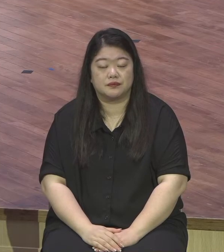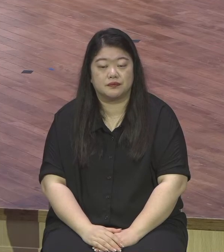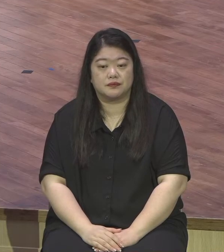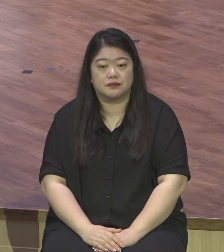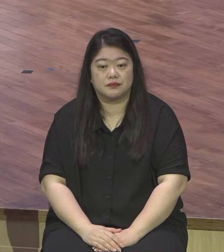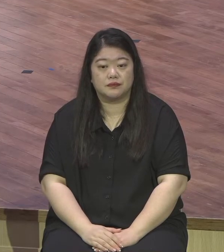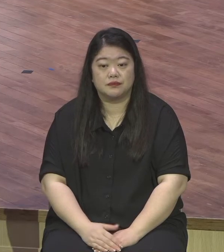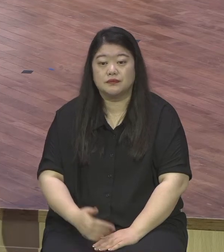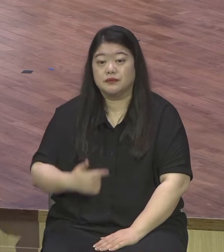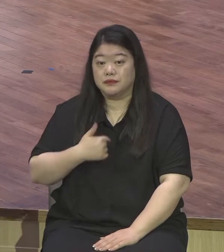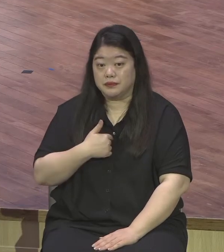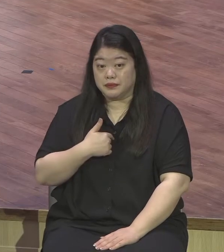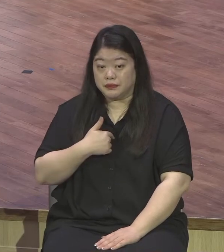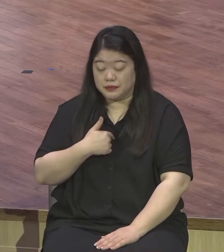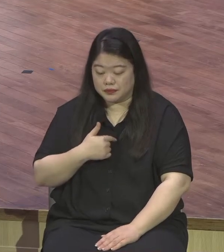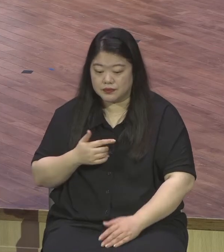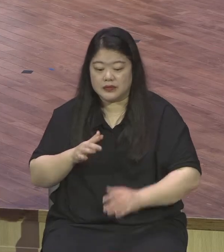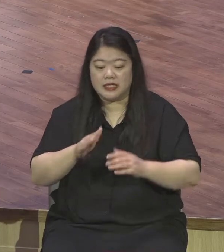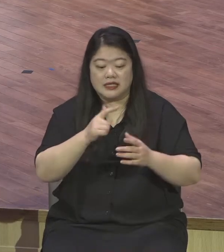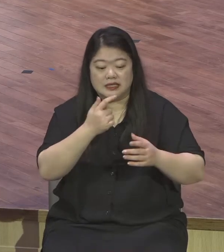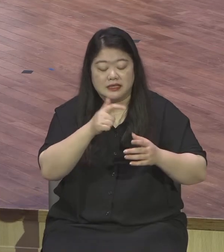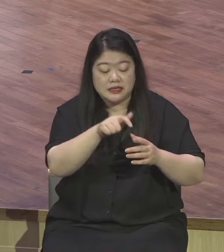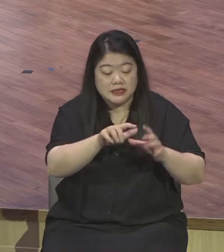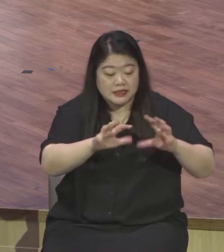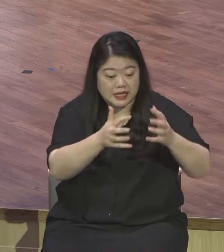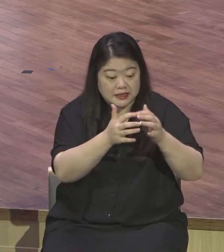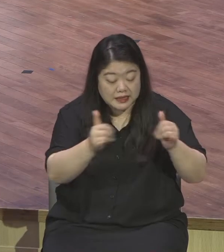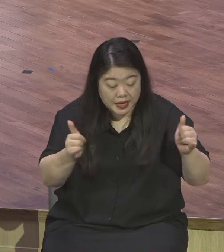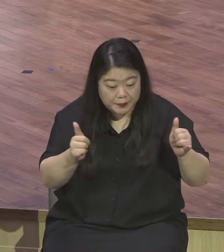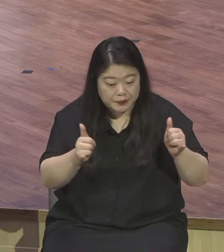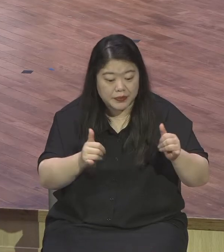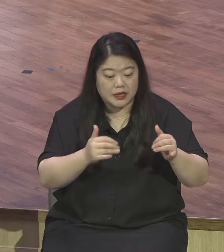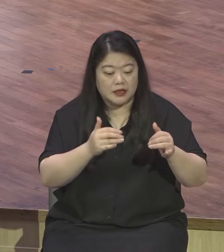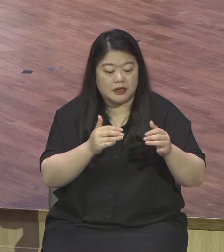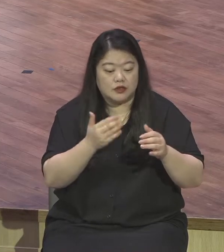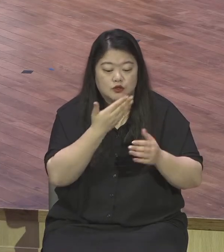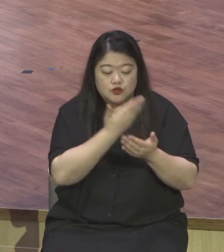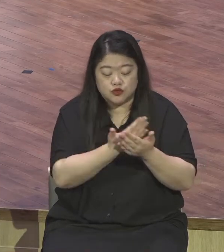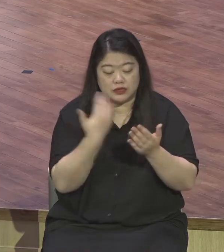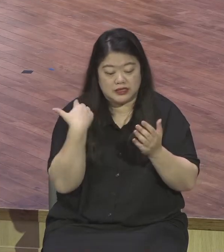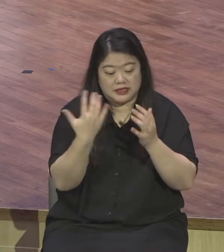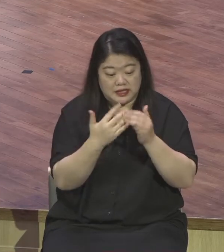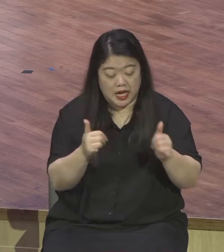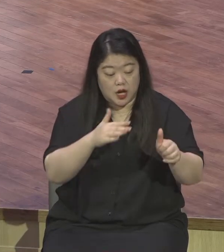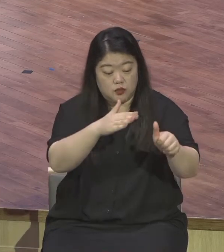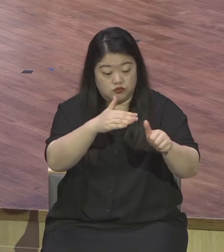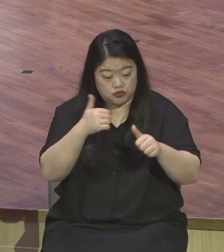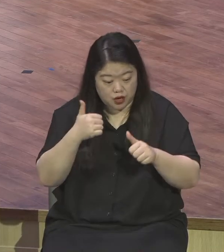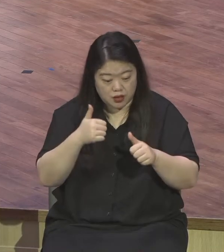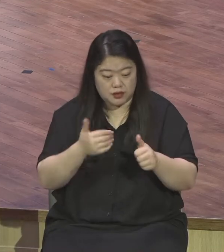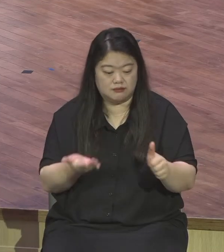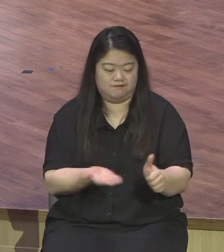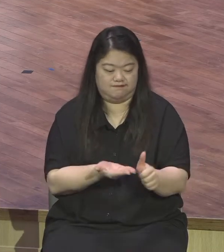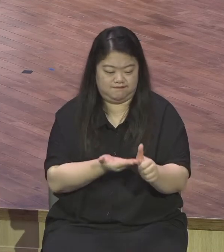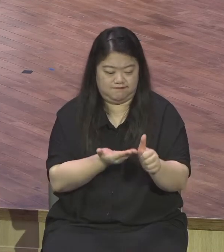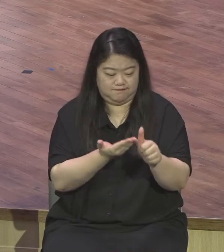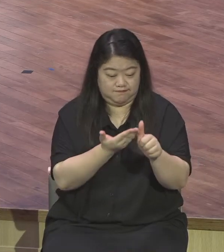중직자들 훈련시켜가지고 정말로 우리가 이 RTS 지금 세우거든요 RTS 동시에 세워가지고 훈련시켜가지고